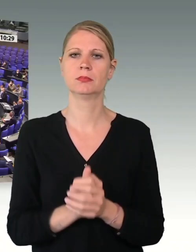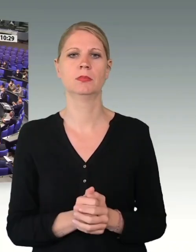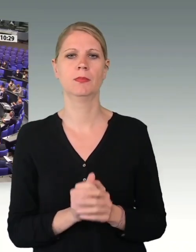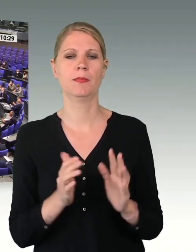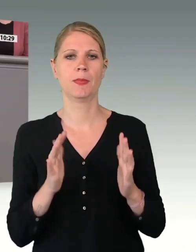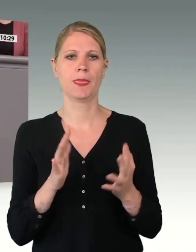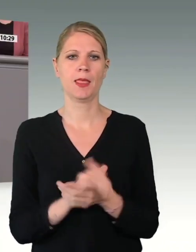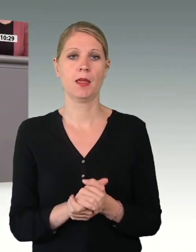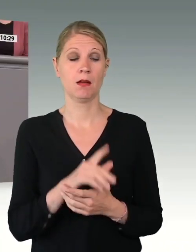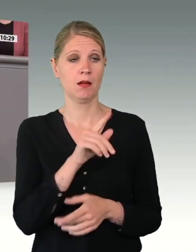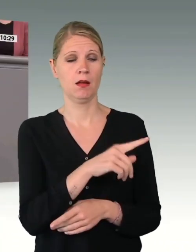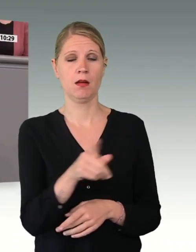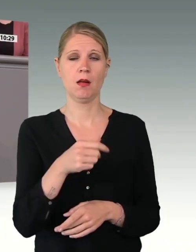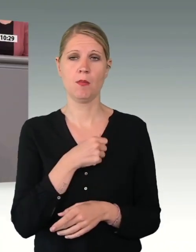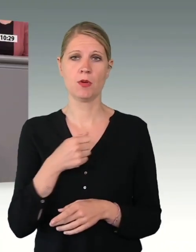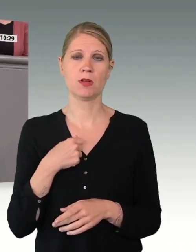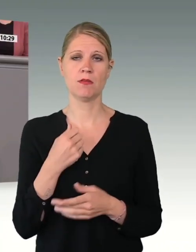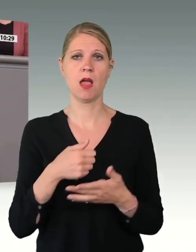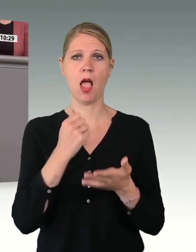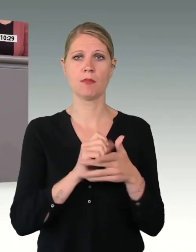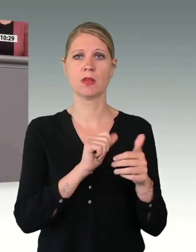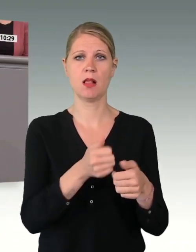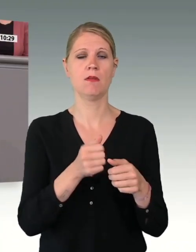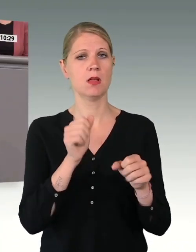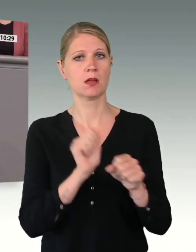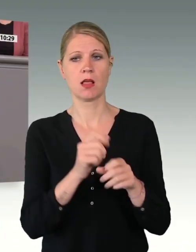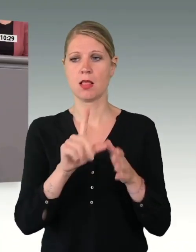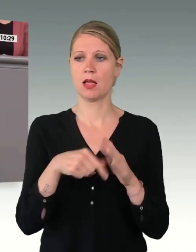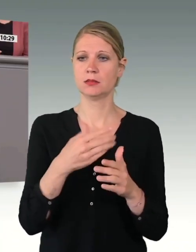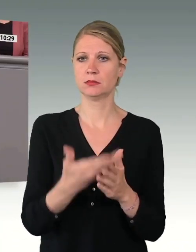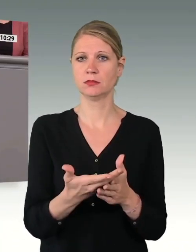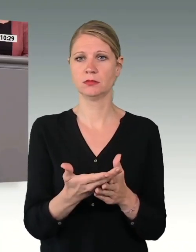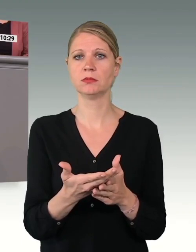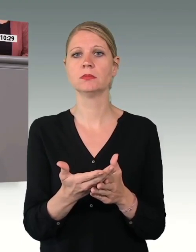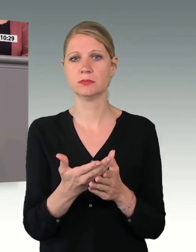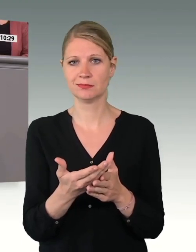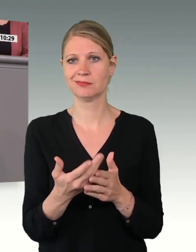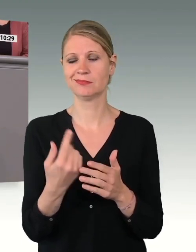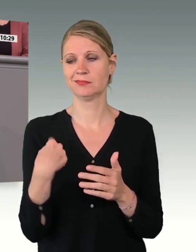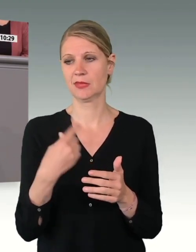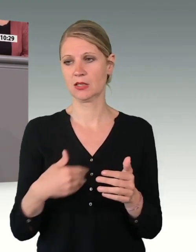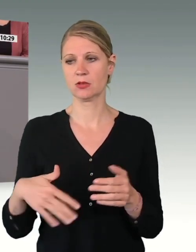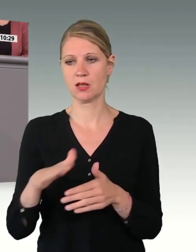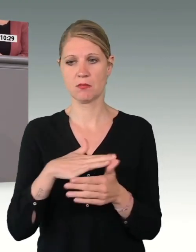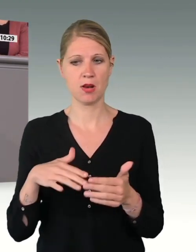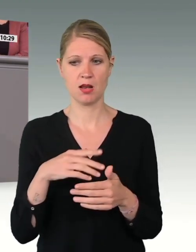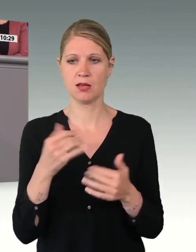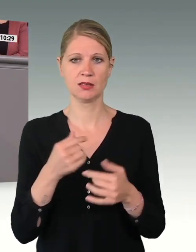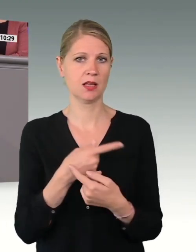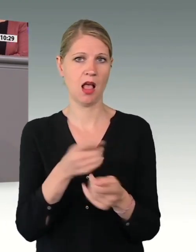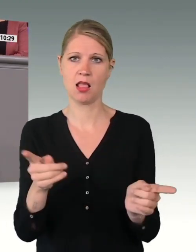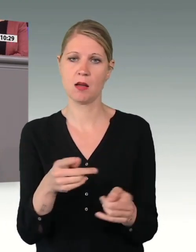Dass die Bundeswehr Amtshilfe leisten kann, ist spätestens seit der geleisteten Unterstützung im Gesundheitsbereich allen bekannt.